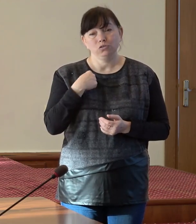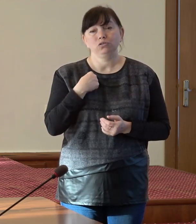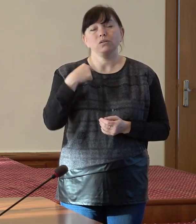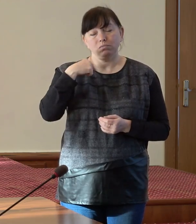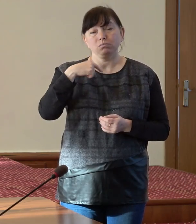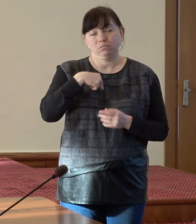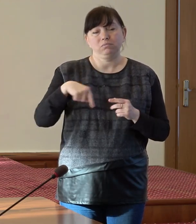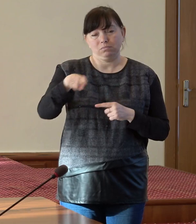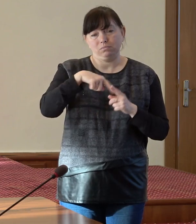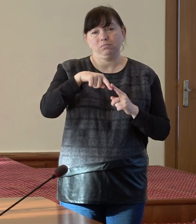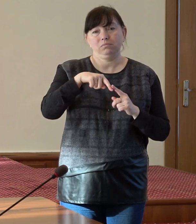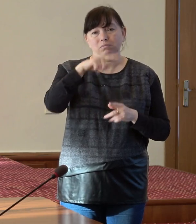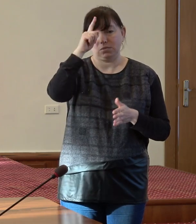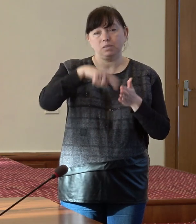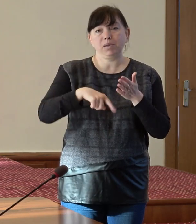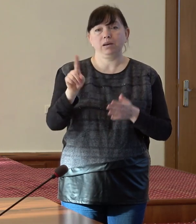sperăm ca